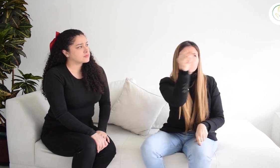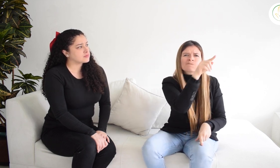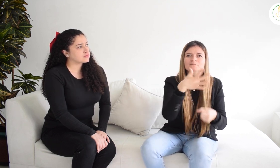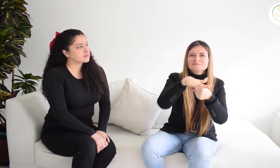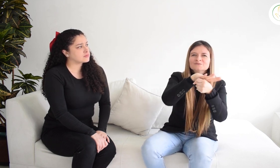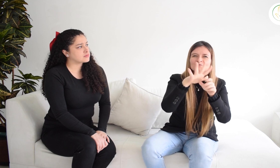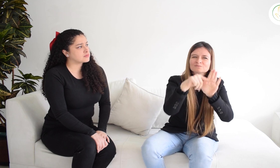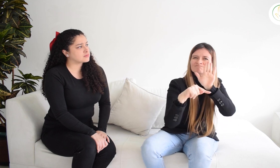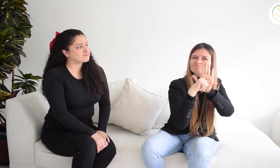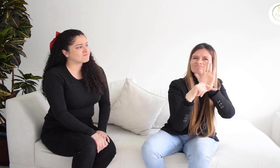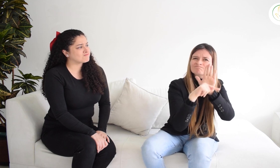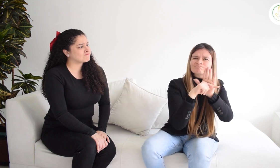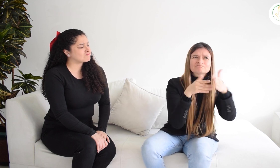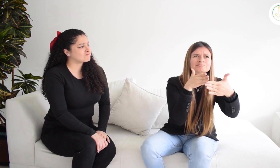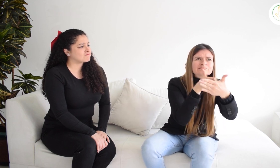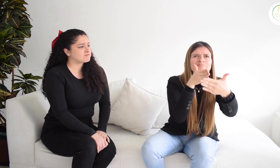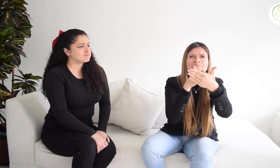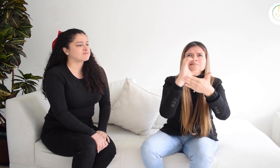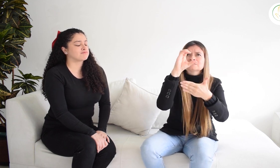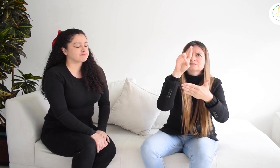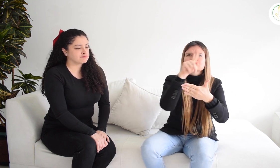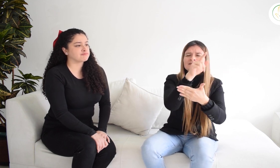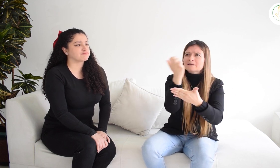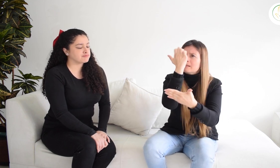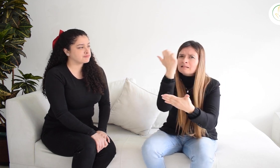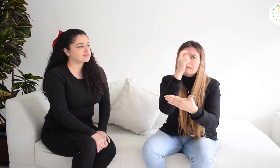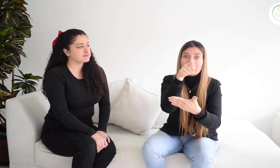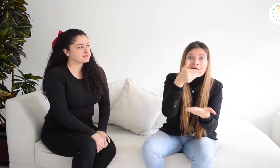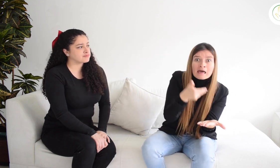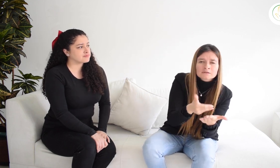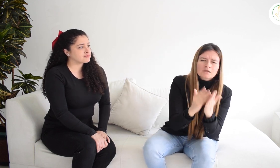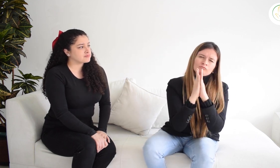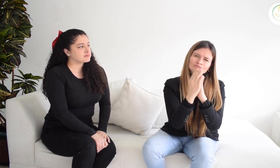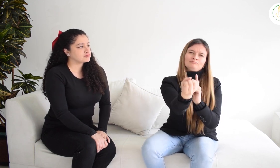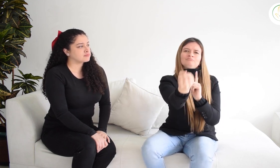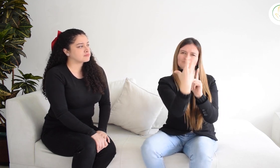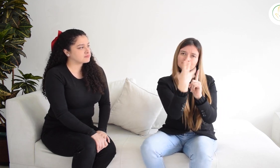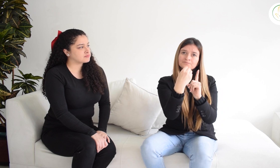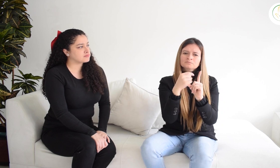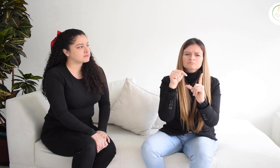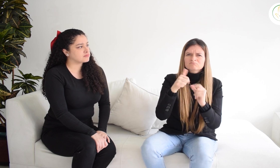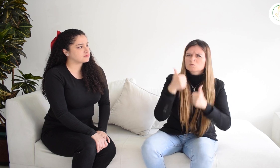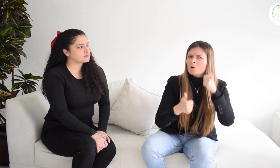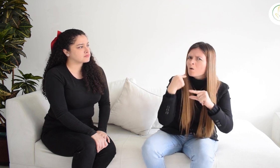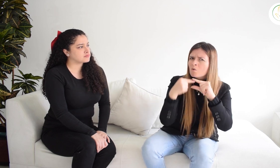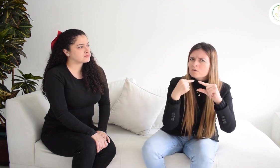negativas en procesos que estén relacionados con los Centros de Reconocimiento al Conductor o CRCs.